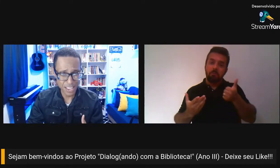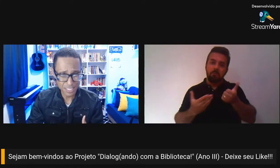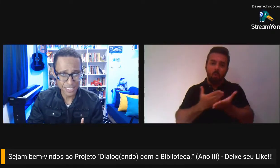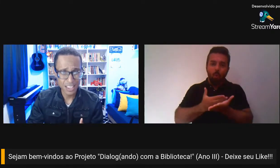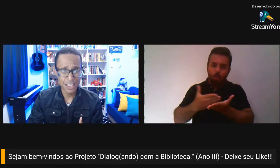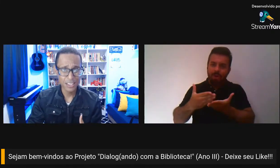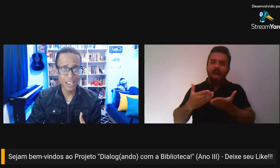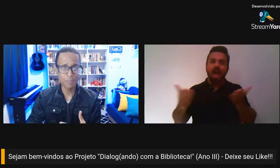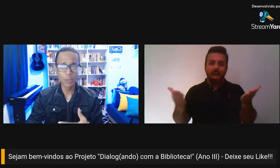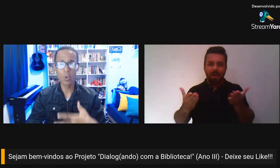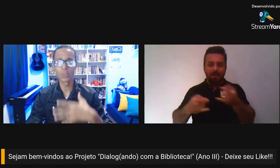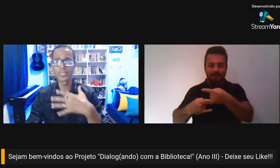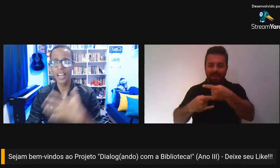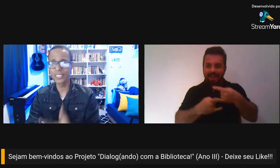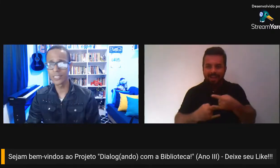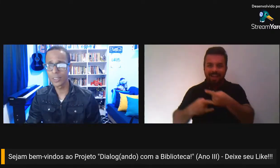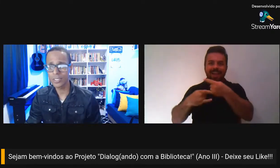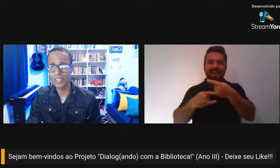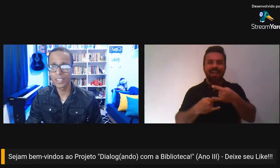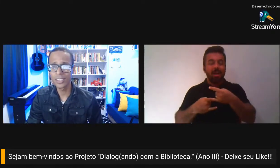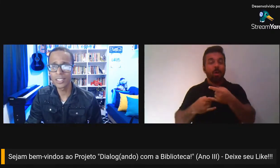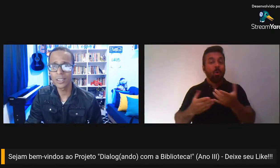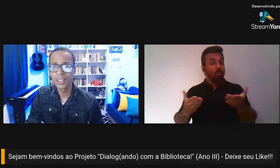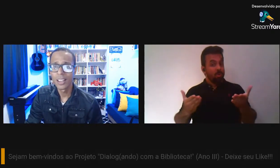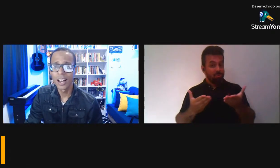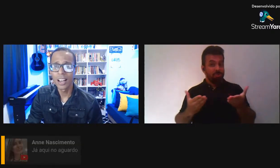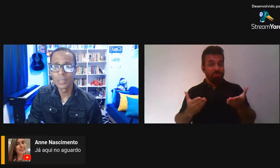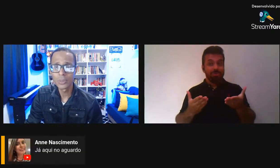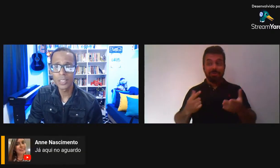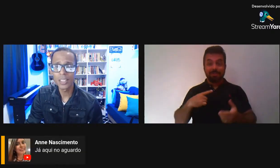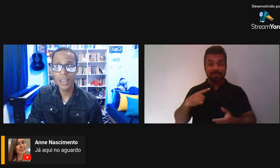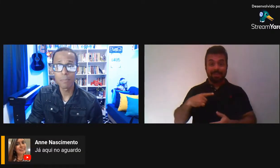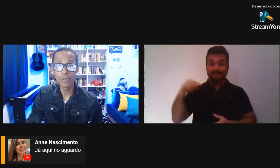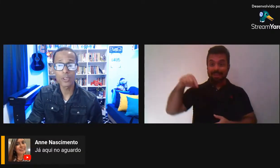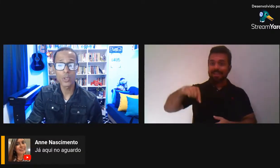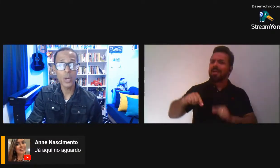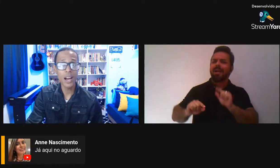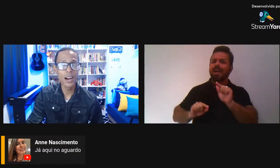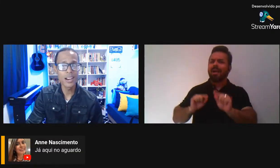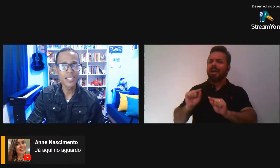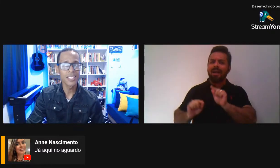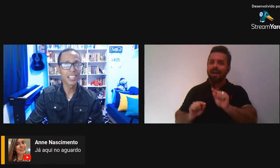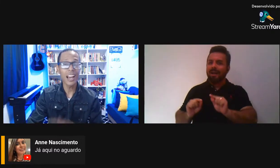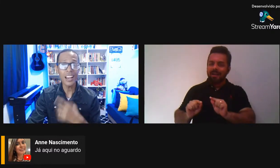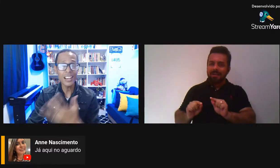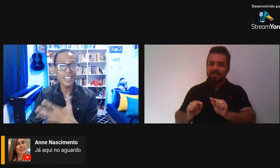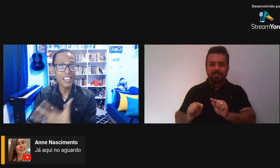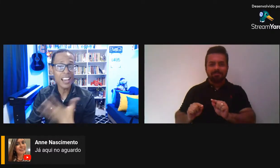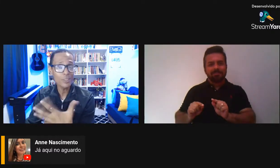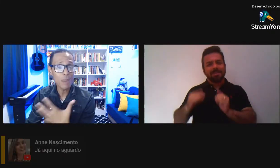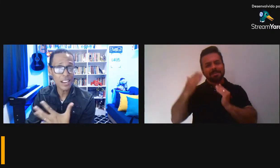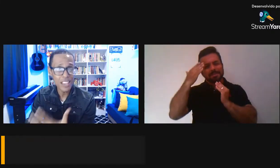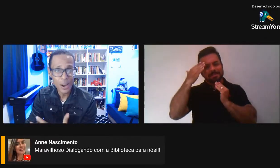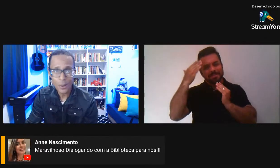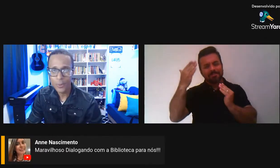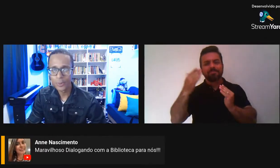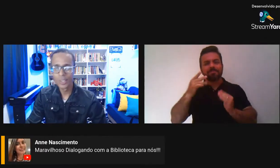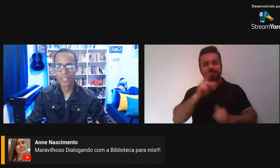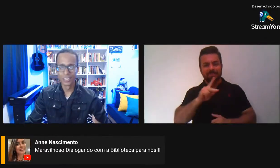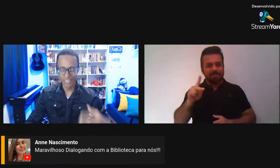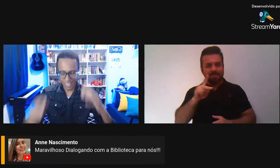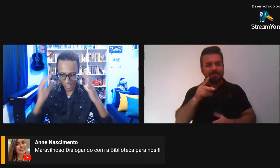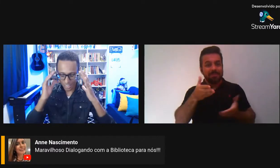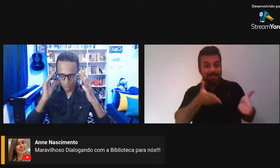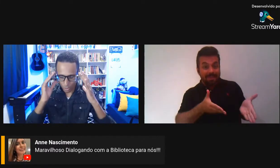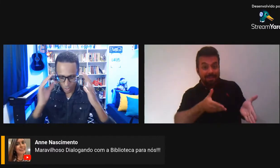através, pelo contato da nossa querida aluna aqui, a professora Anne, lá do Maranhão.